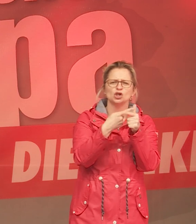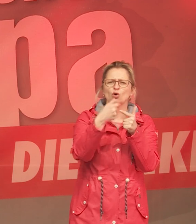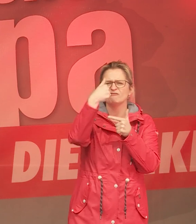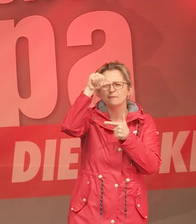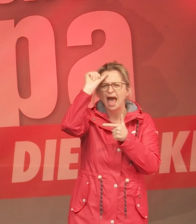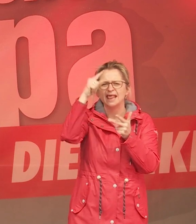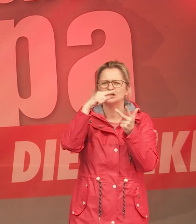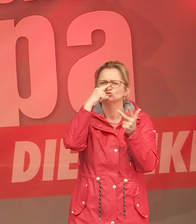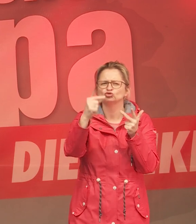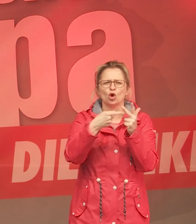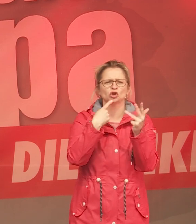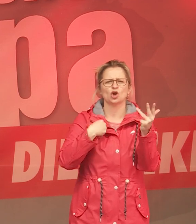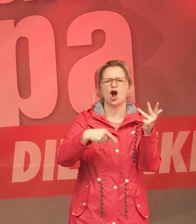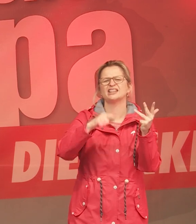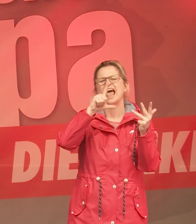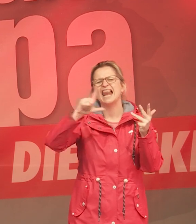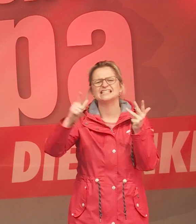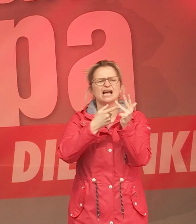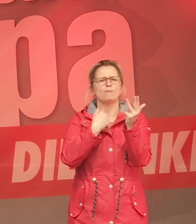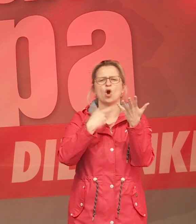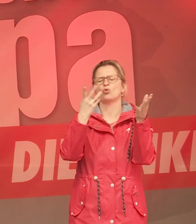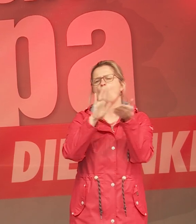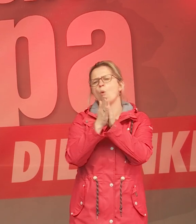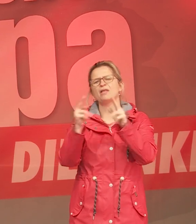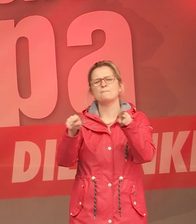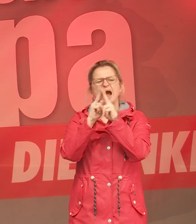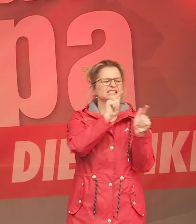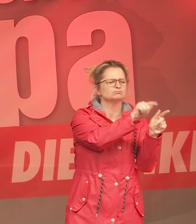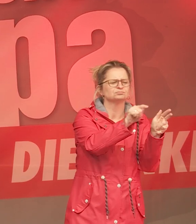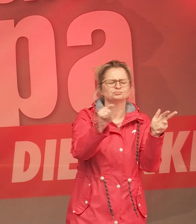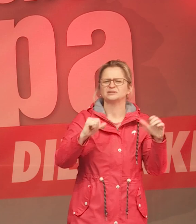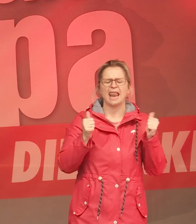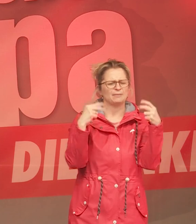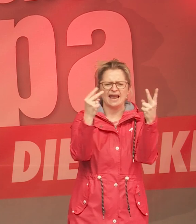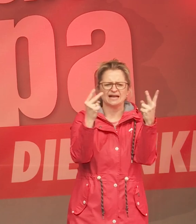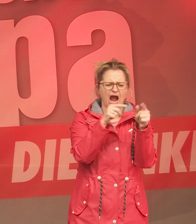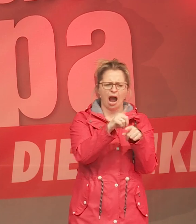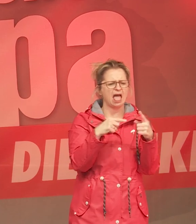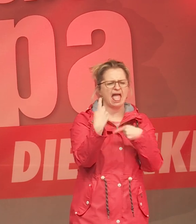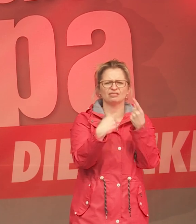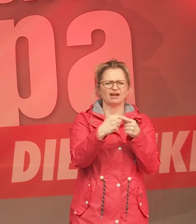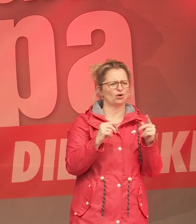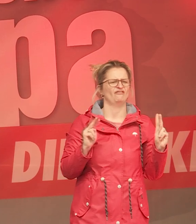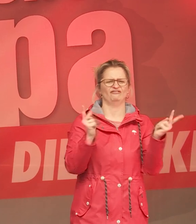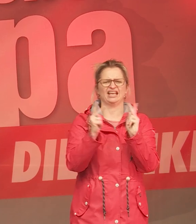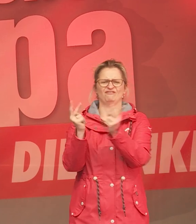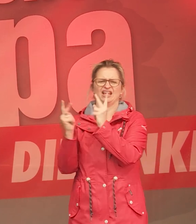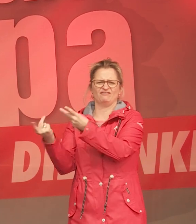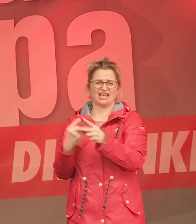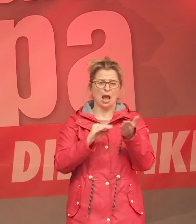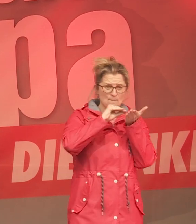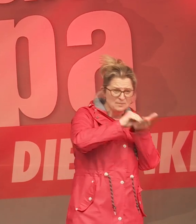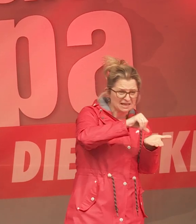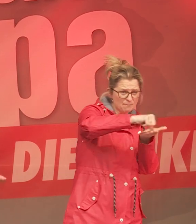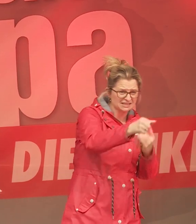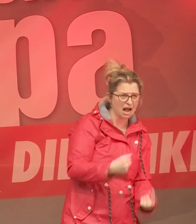Berlin, in Stuttgart, in Lissabon oder in Paris leben. Überall haben wir die gleiche Entwicklung. Die Mieten schießen in